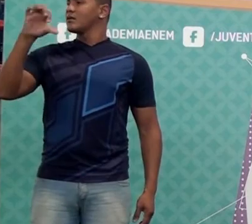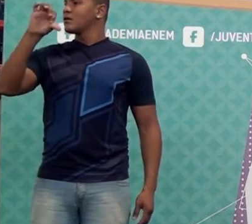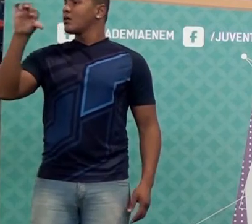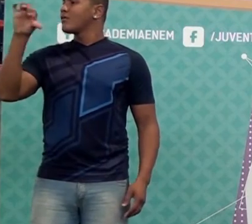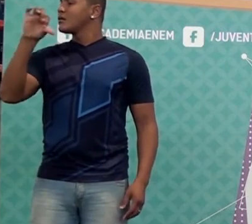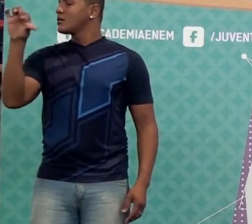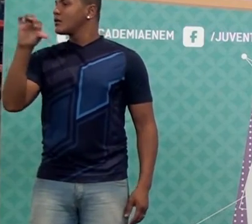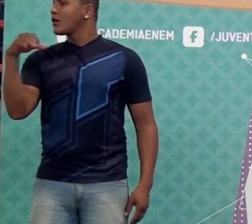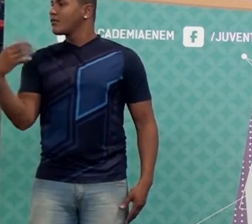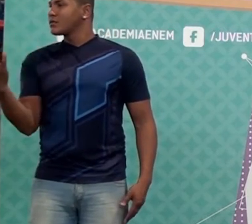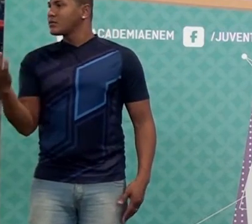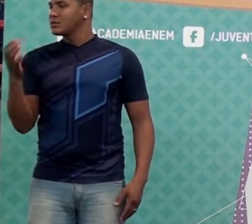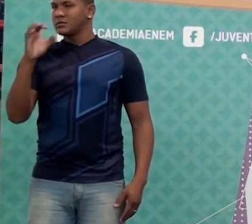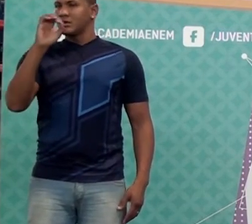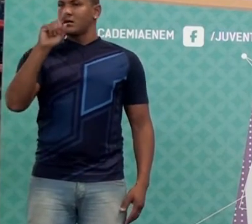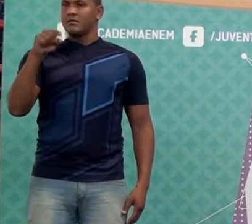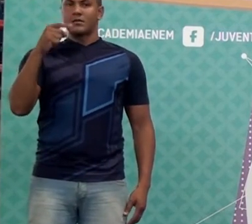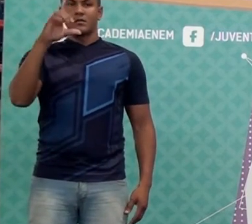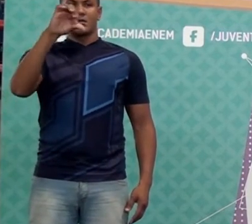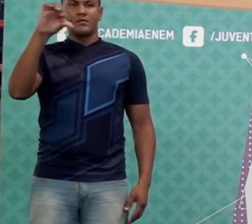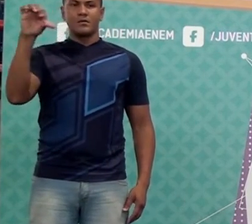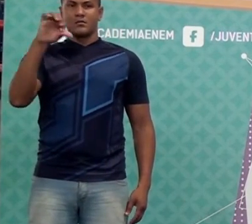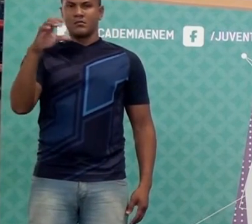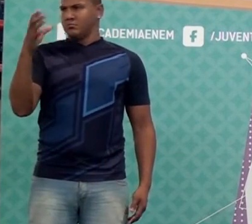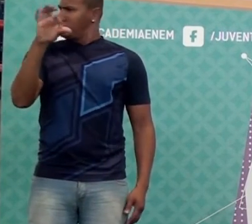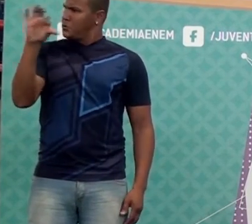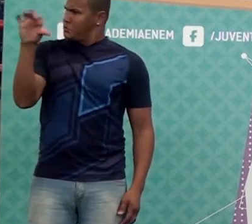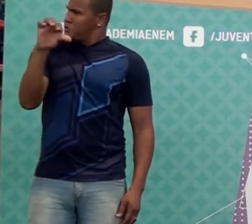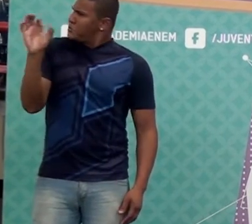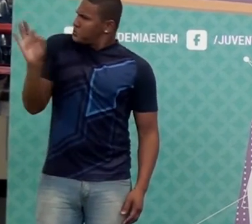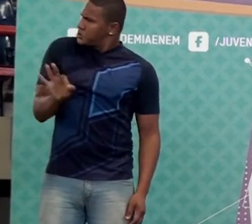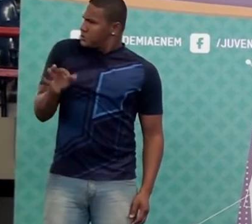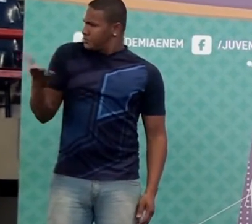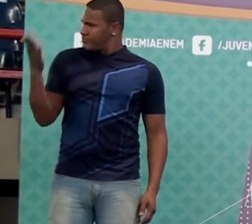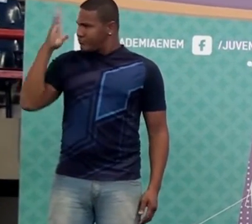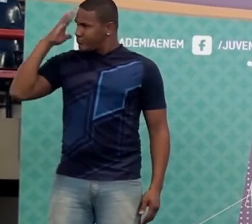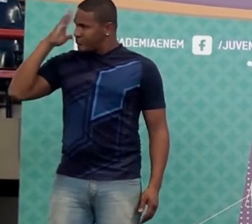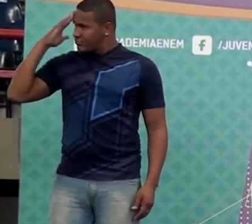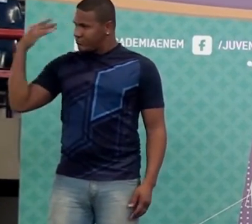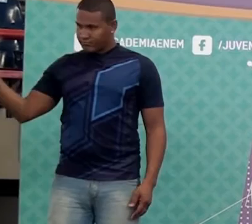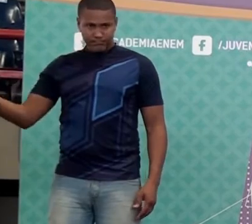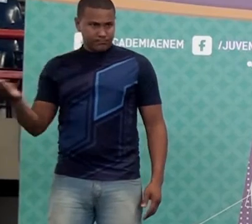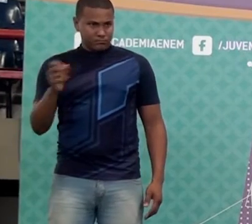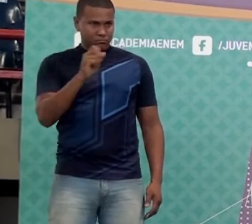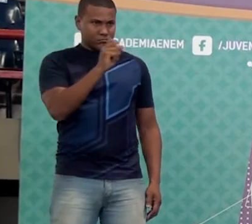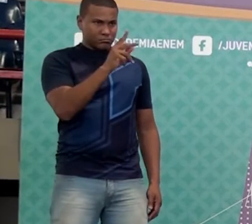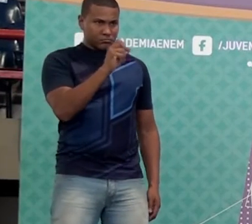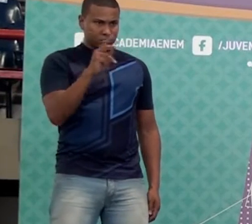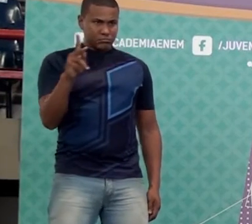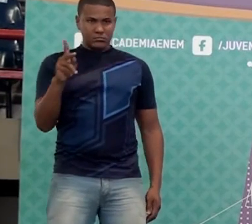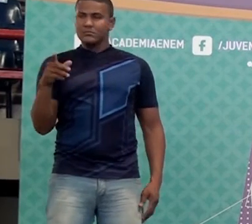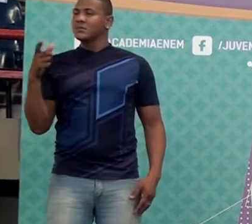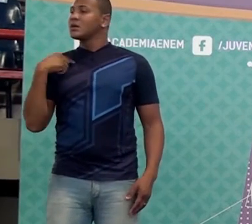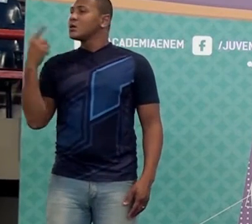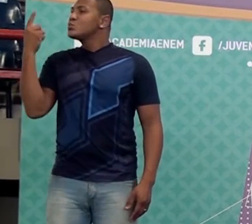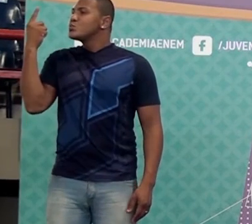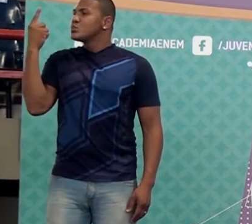Zero vírgula noventa nove? Noventa nove por cento. Tá certo? E um?